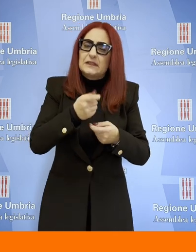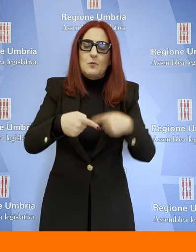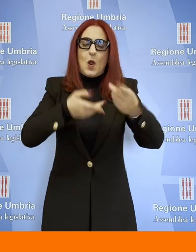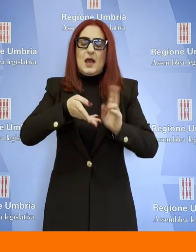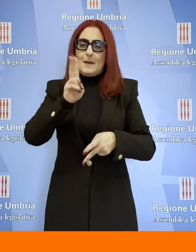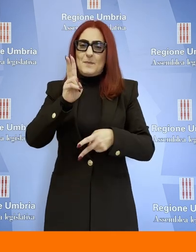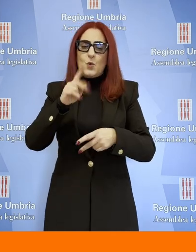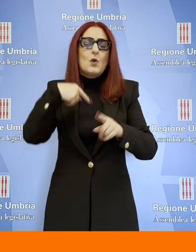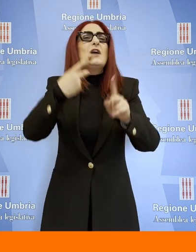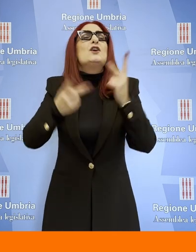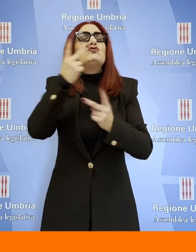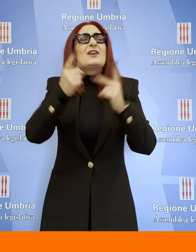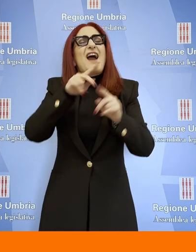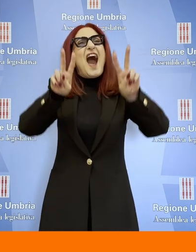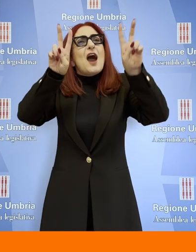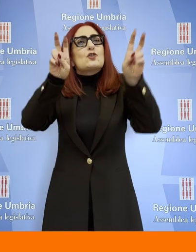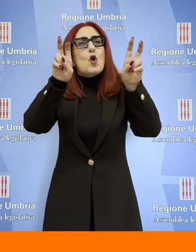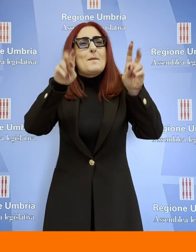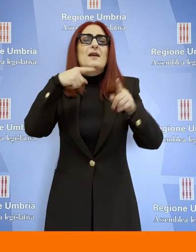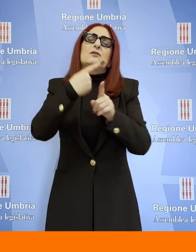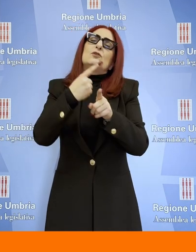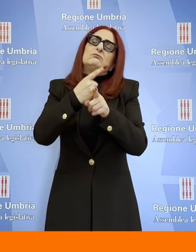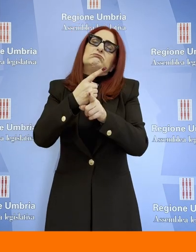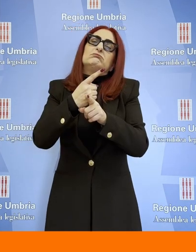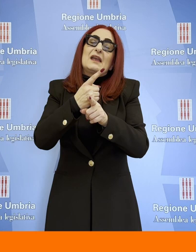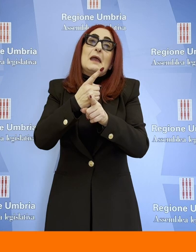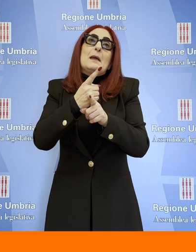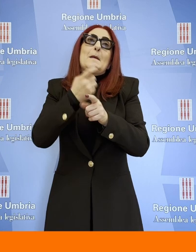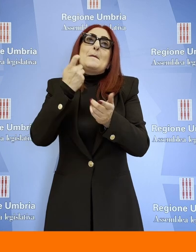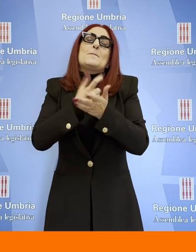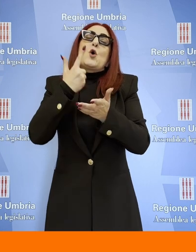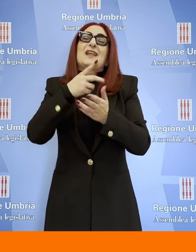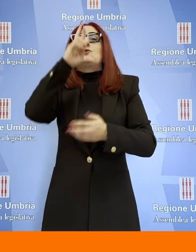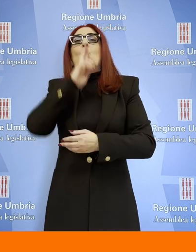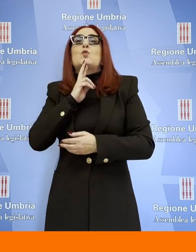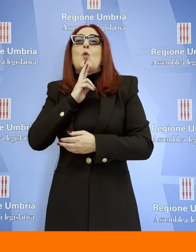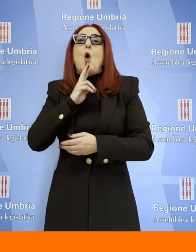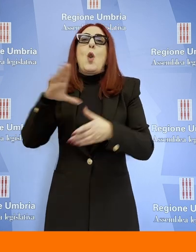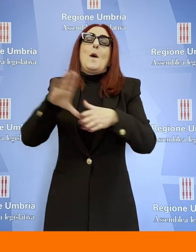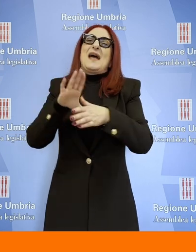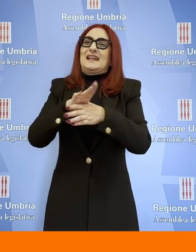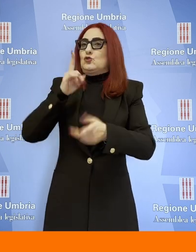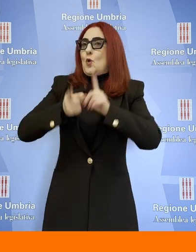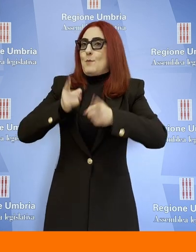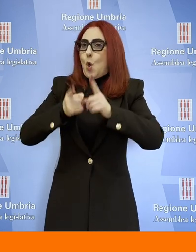partiti, dei partiti politici che non vengono richiamati nello statuto ma la cui funzione